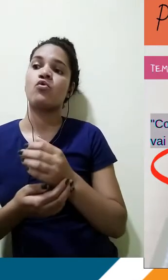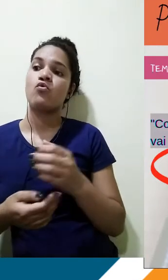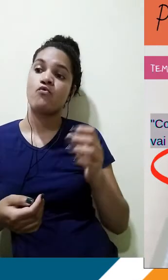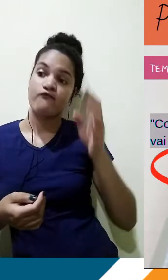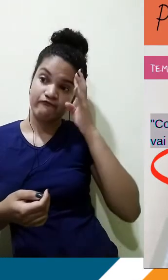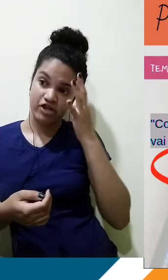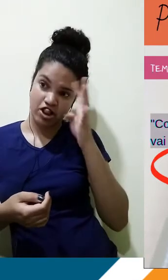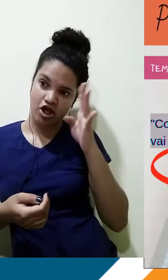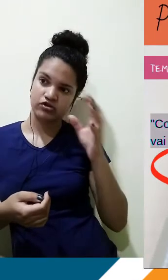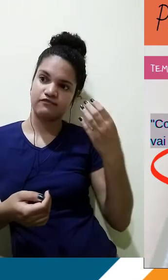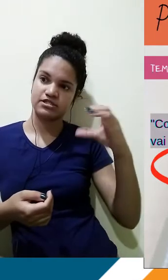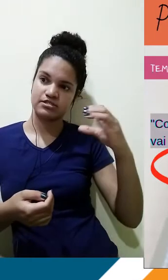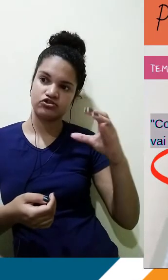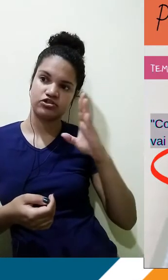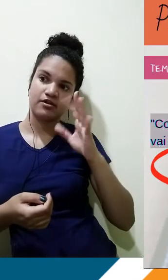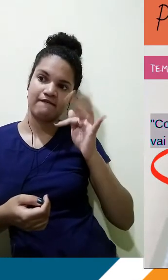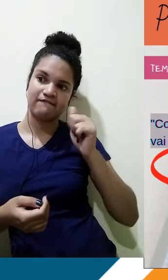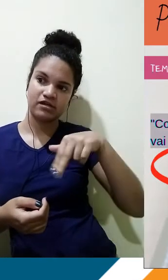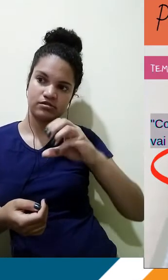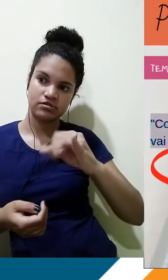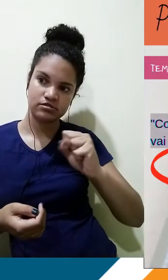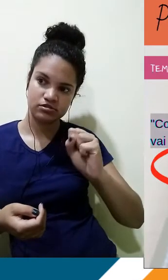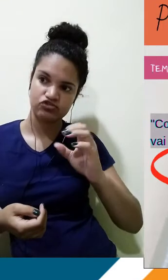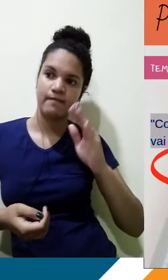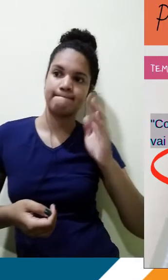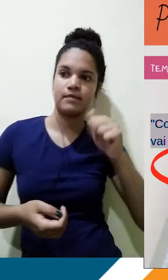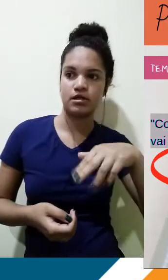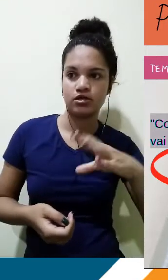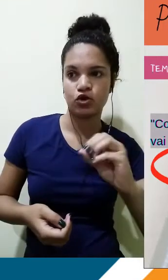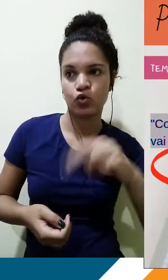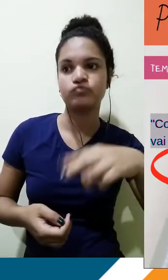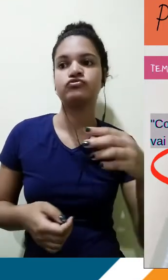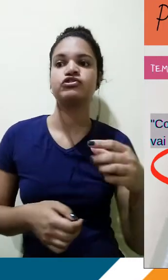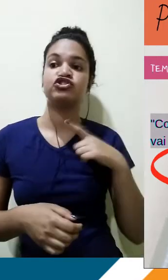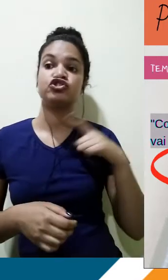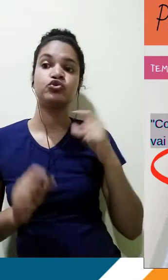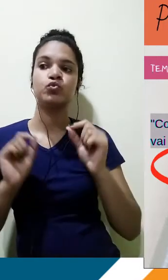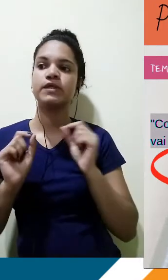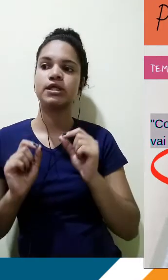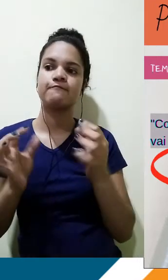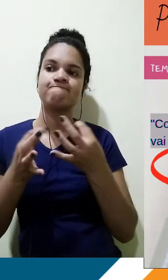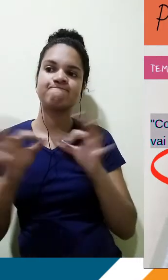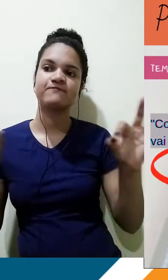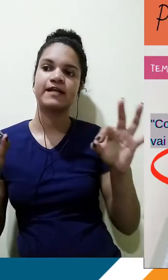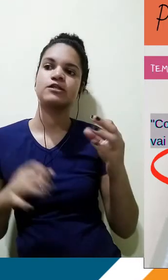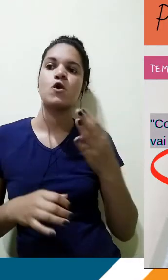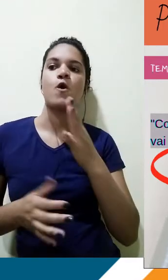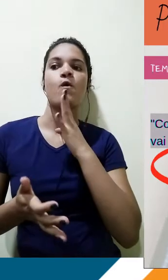de suas maiores premissas a ideia de que conhecimento é poder. Infelizmente, embora o princípio do pensador seja valiosíssimo,